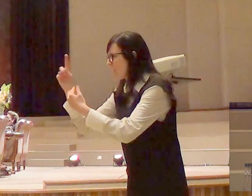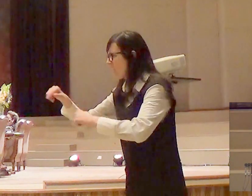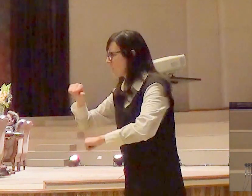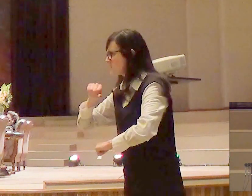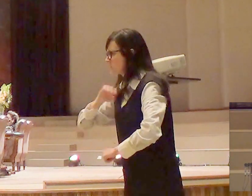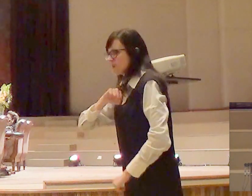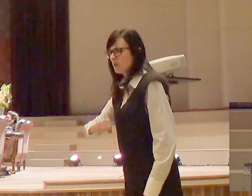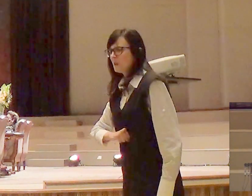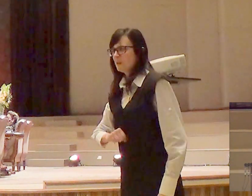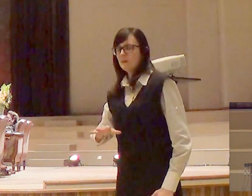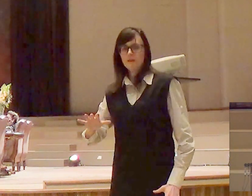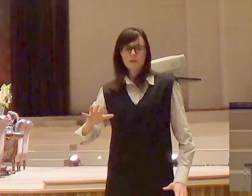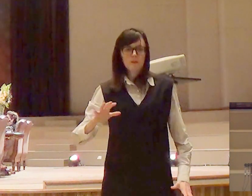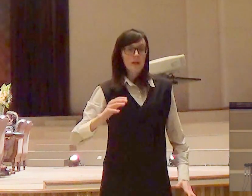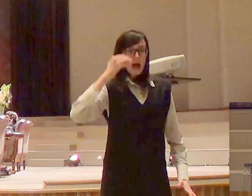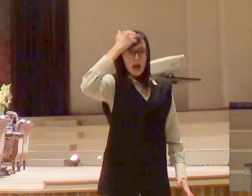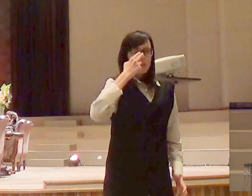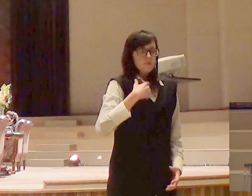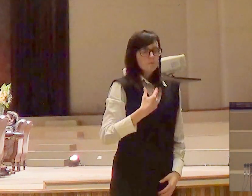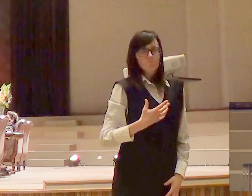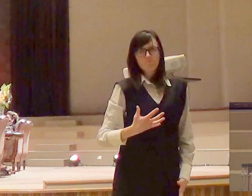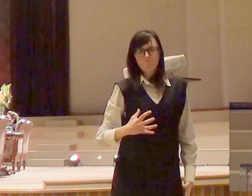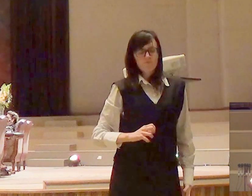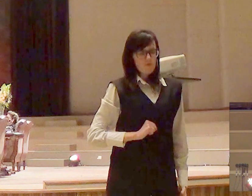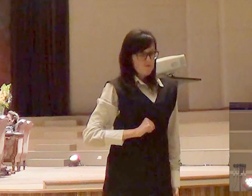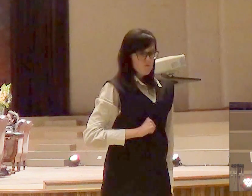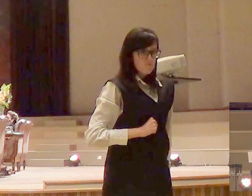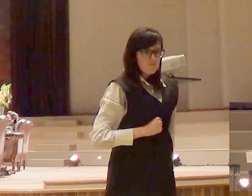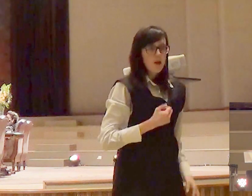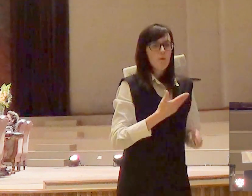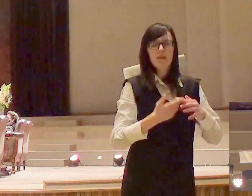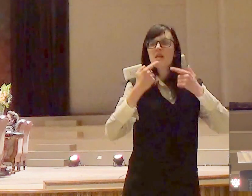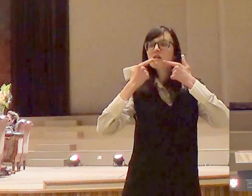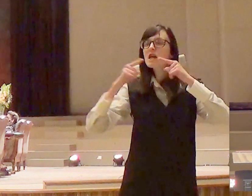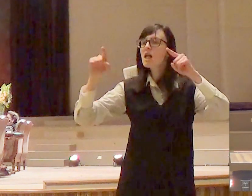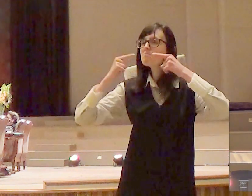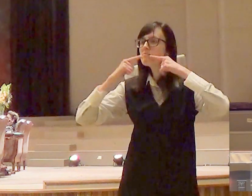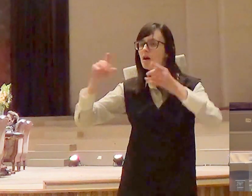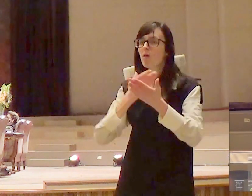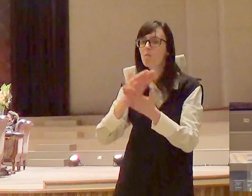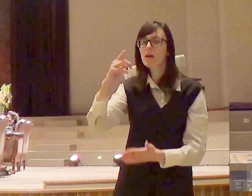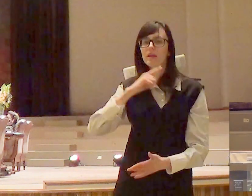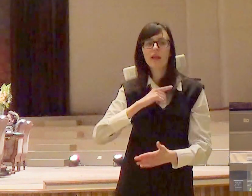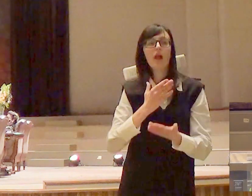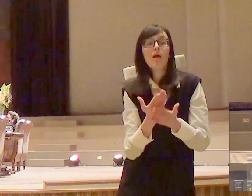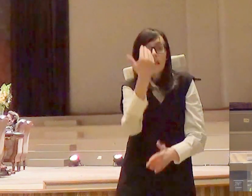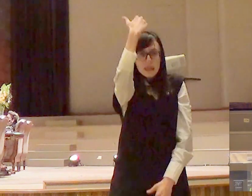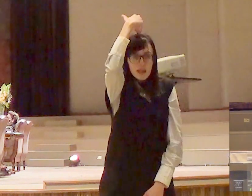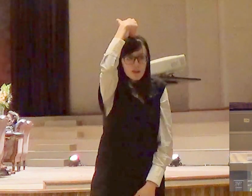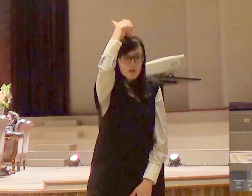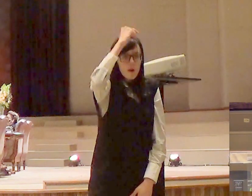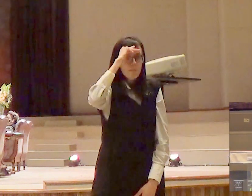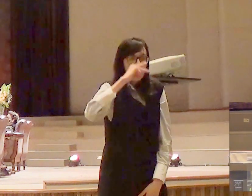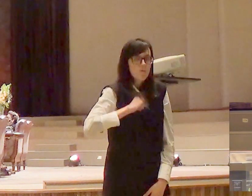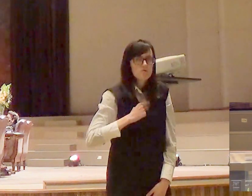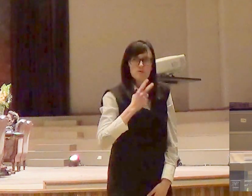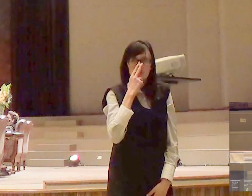com aquilo dentro da sua alma, começou a murmurar, primeiro, interiormente, eu falei que o processo da